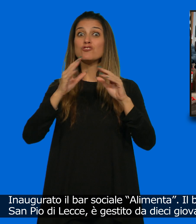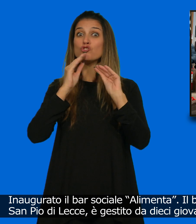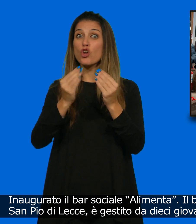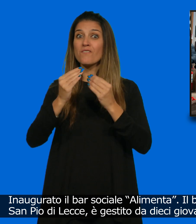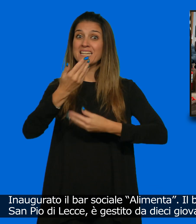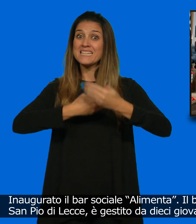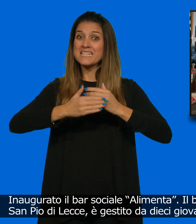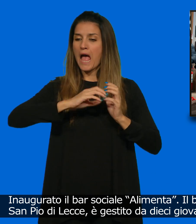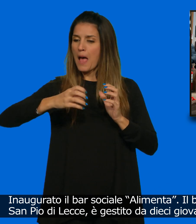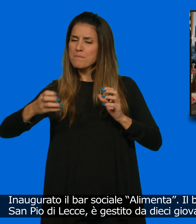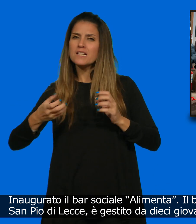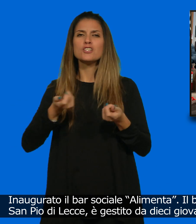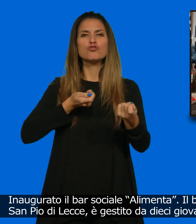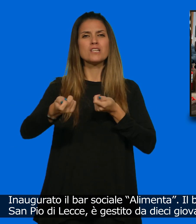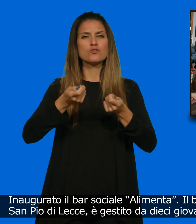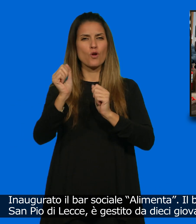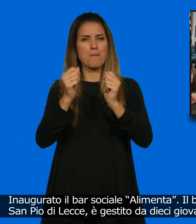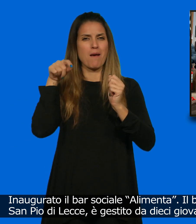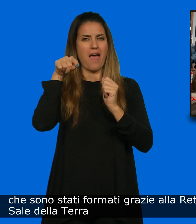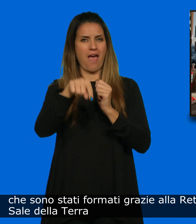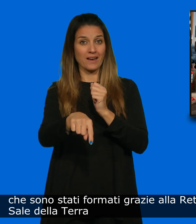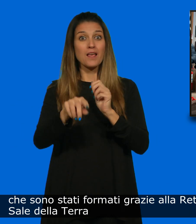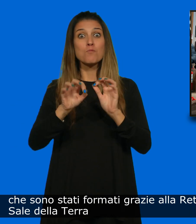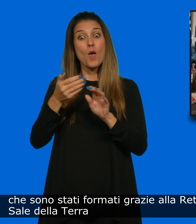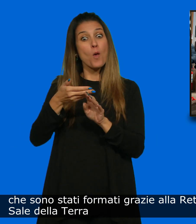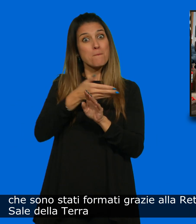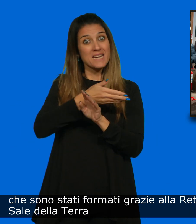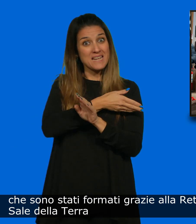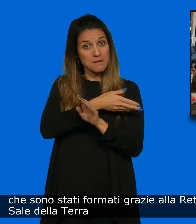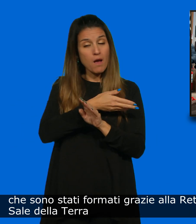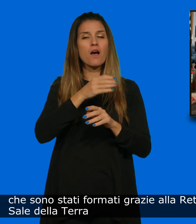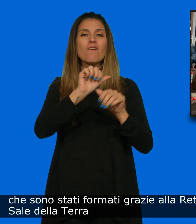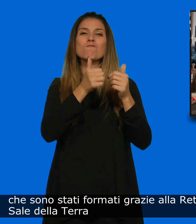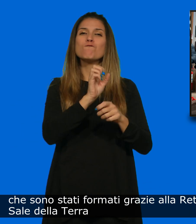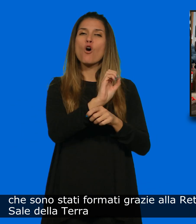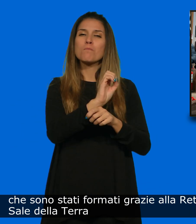disabilità che sono stati formati grazie alla rete ed economia civile